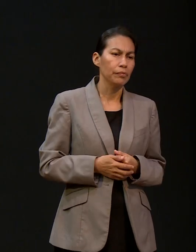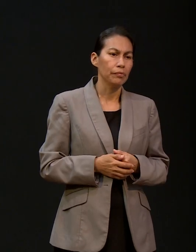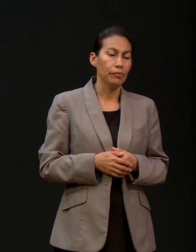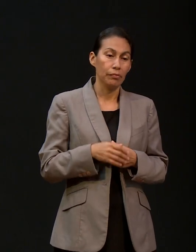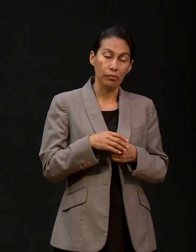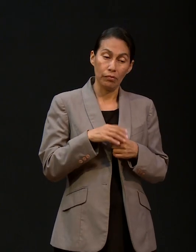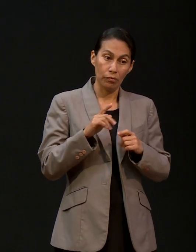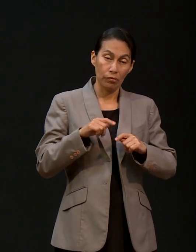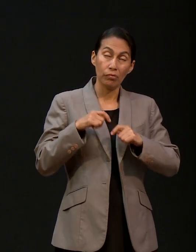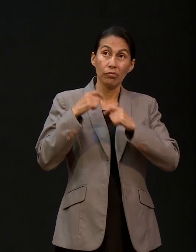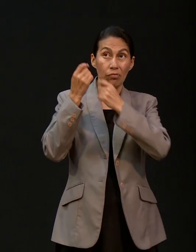Todo en manos de Dios.